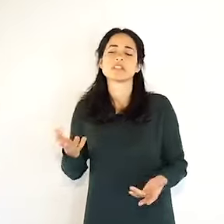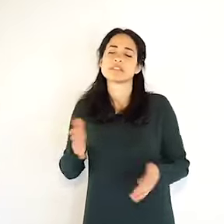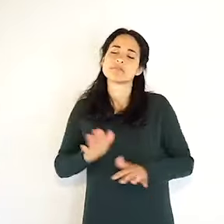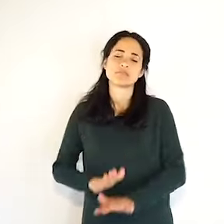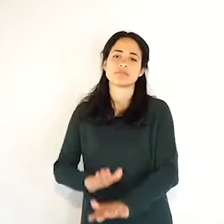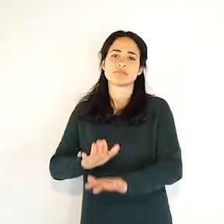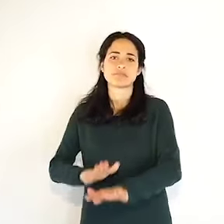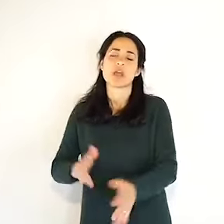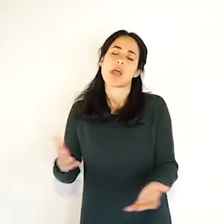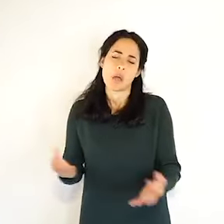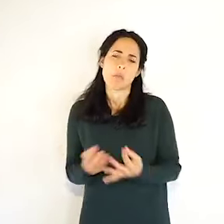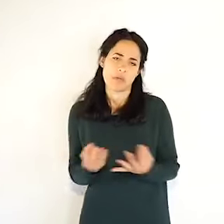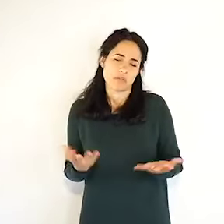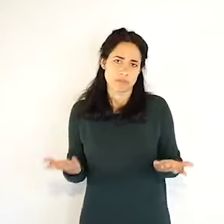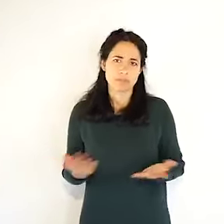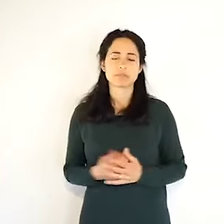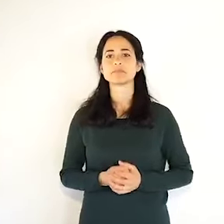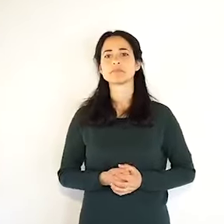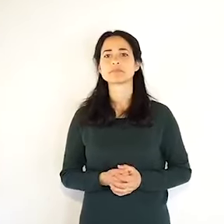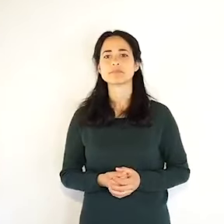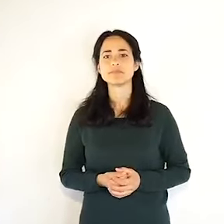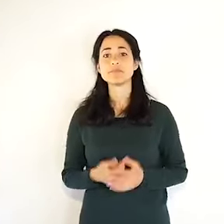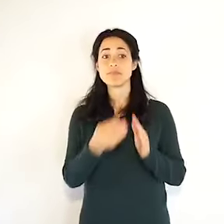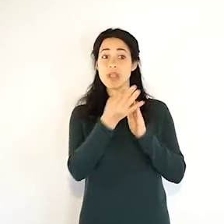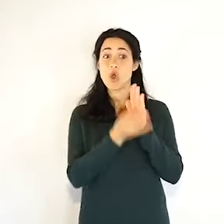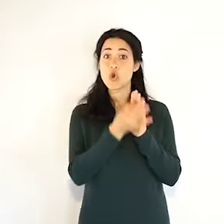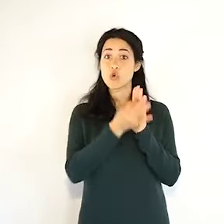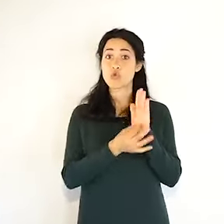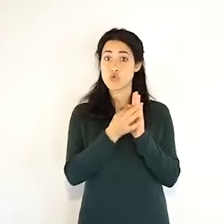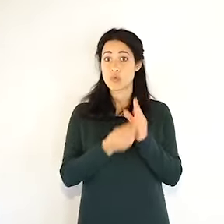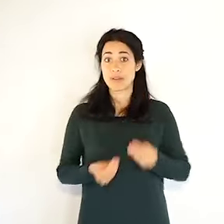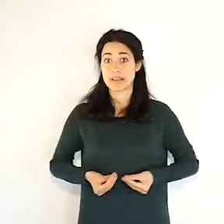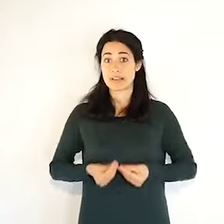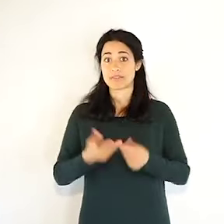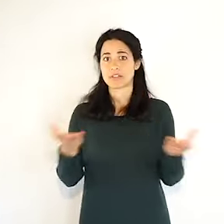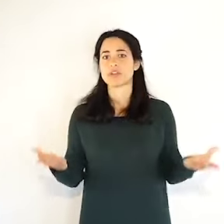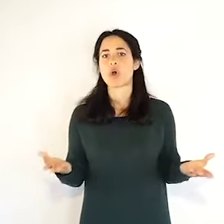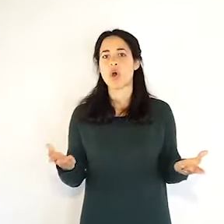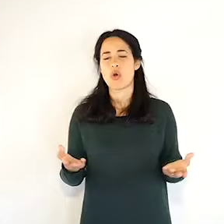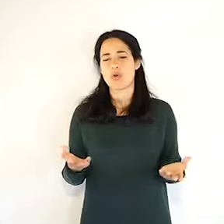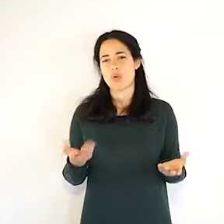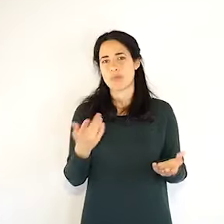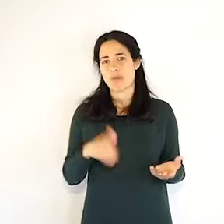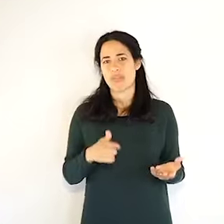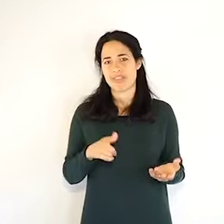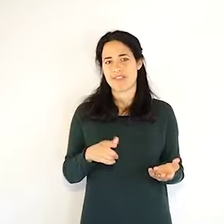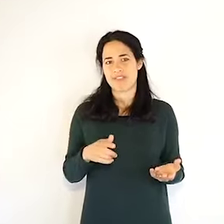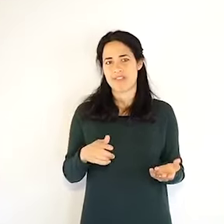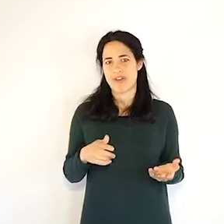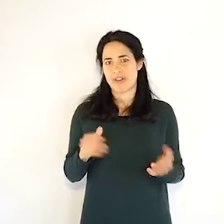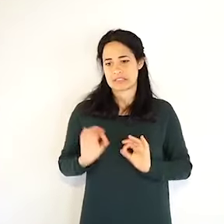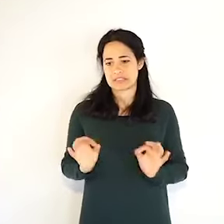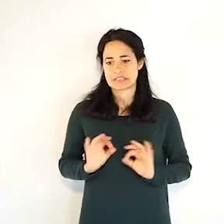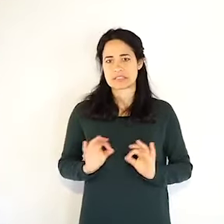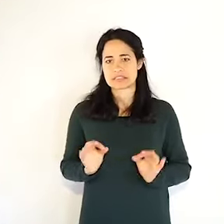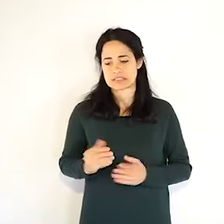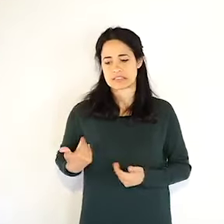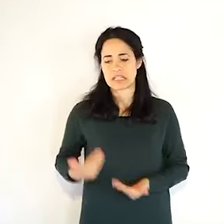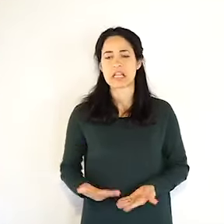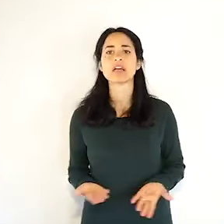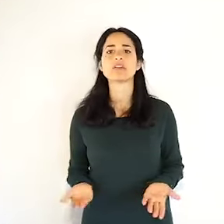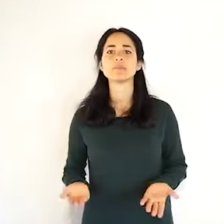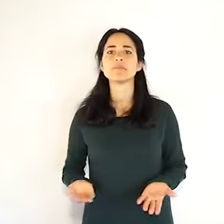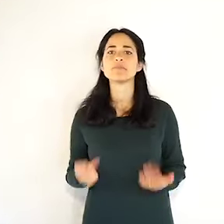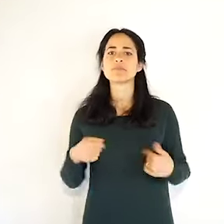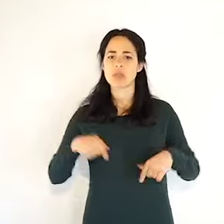per cui abbiamo oggi 507 nuovi casi, sapete che tra questi ci sono